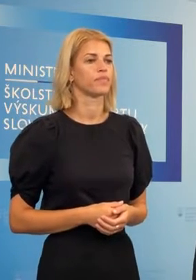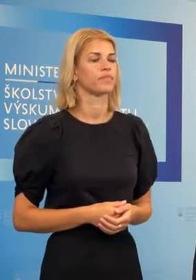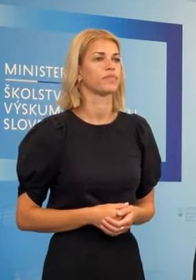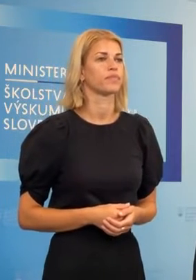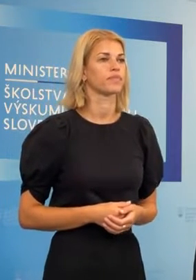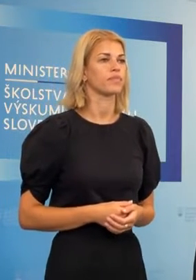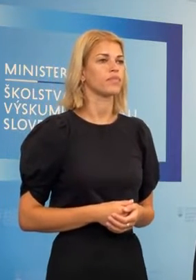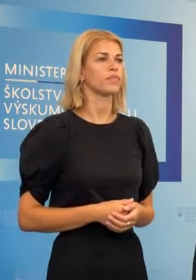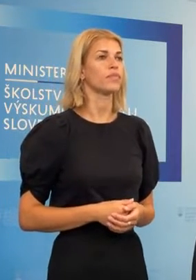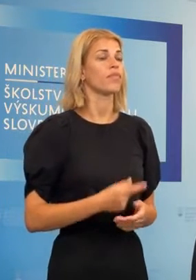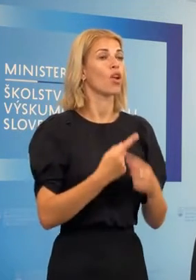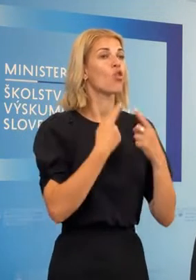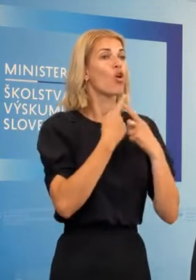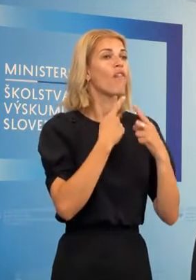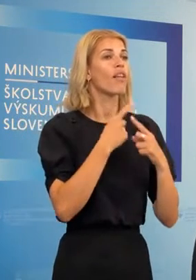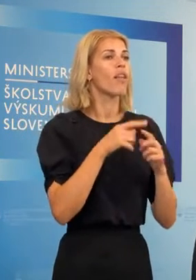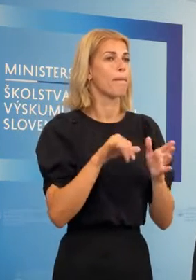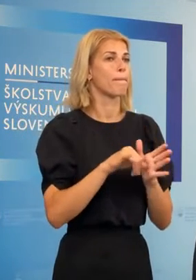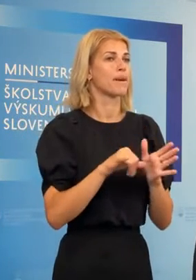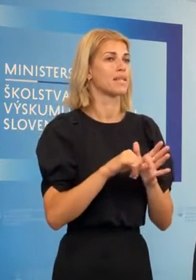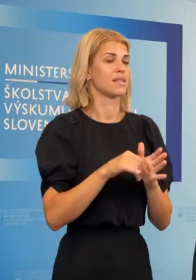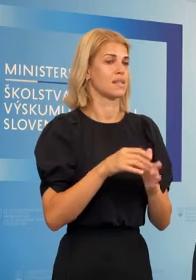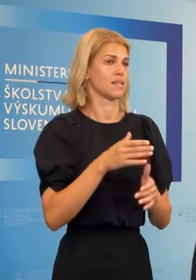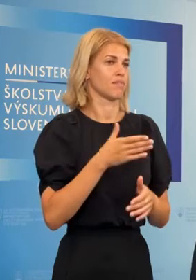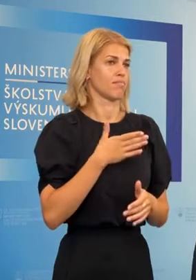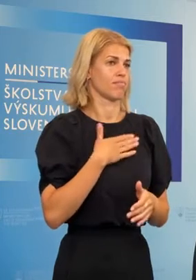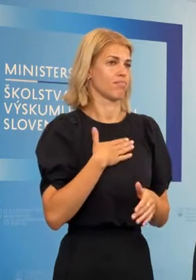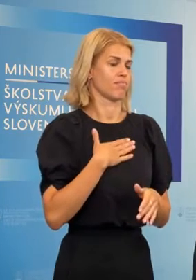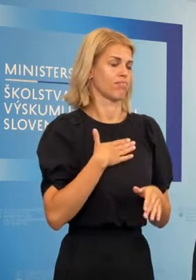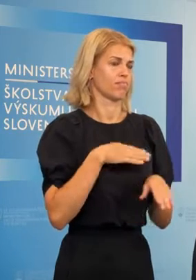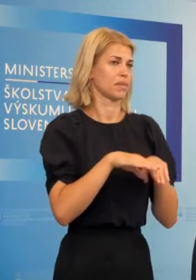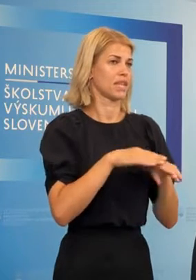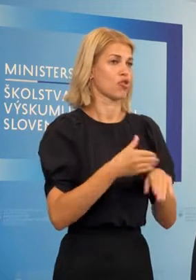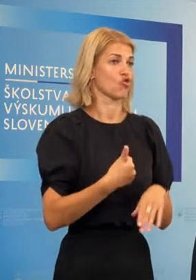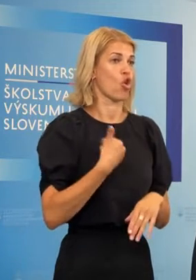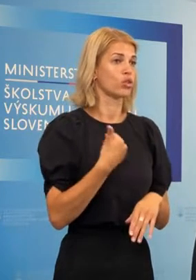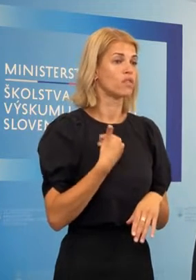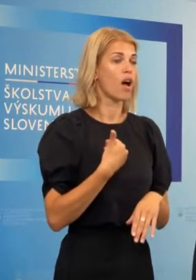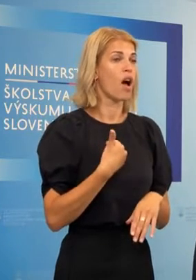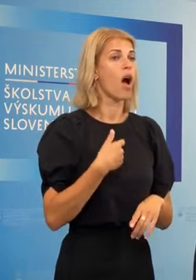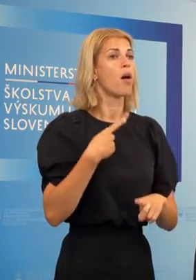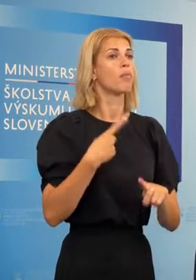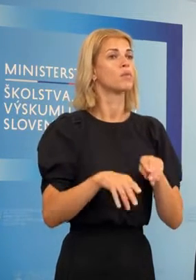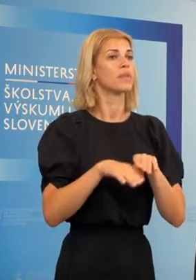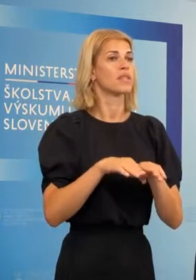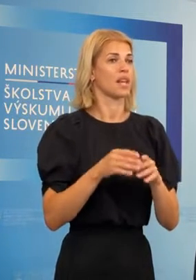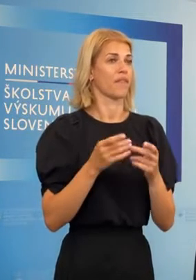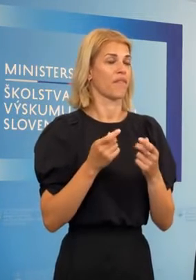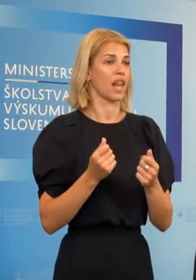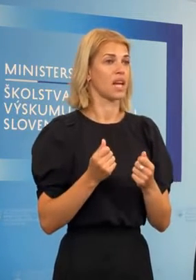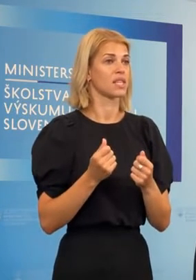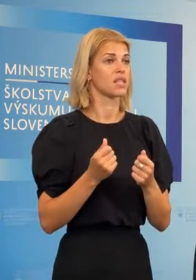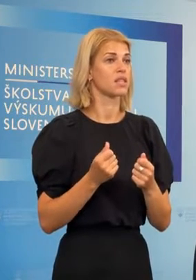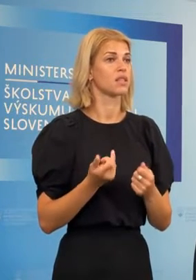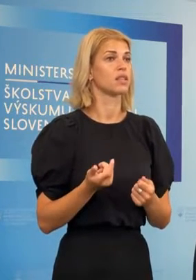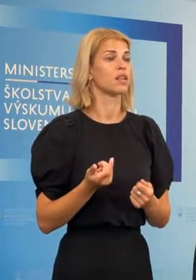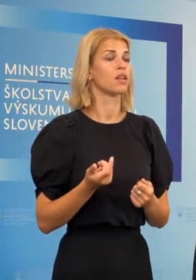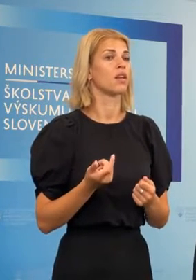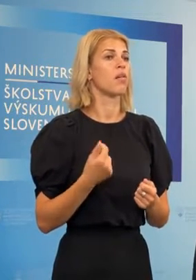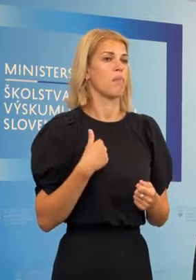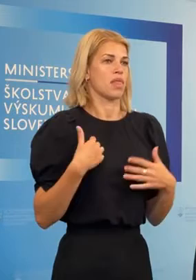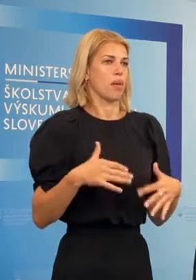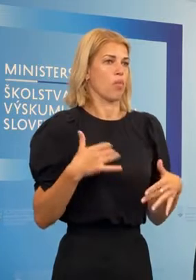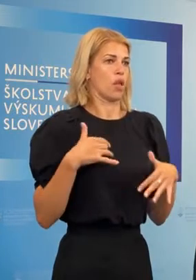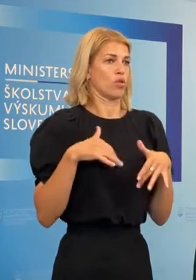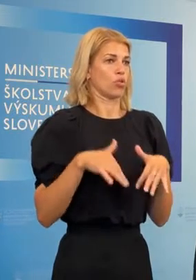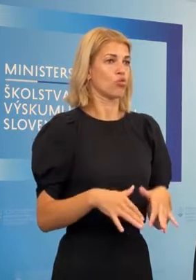Taktože, rokovanie medzi pánom ministrom našim školstva, grólingom a ministrom financí, nebola som účastná,